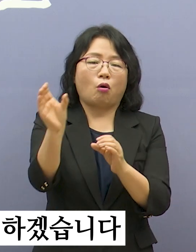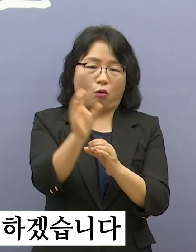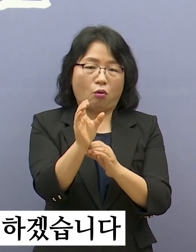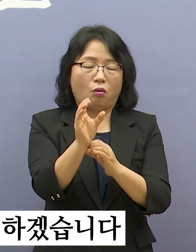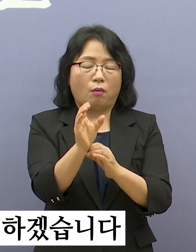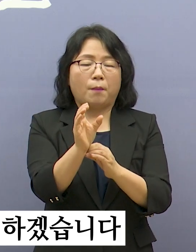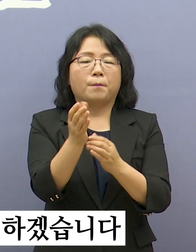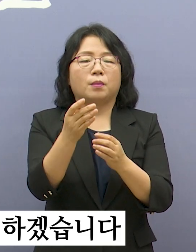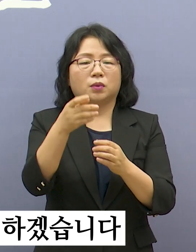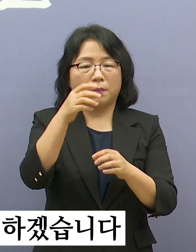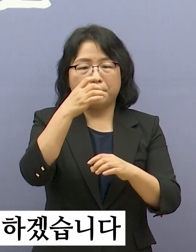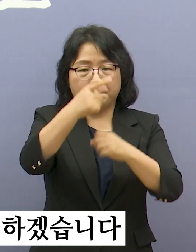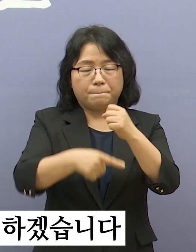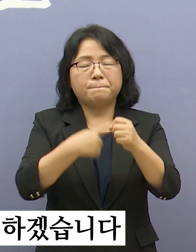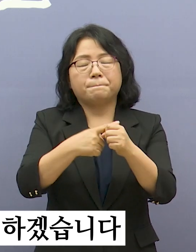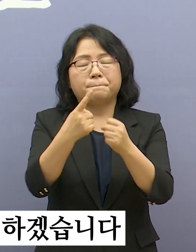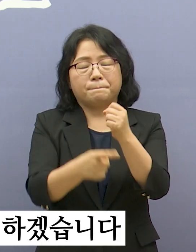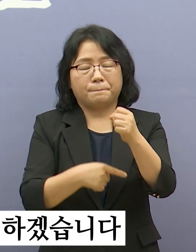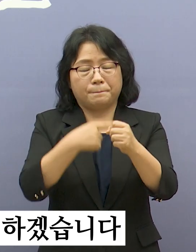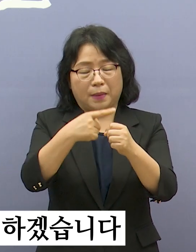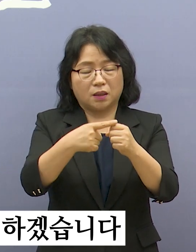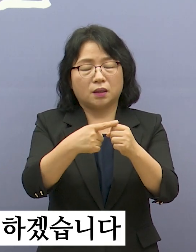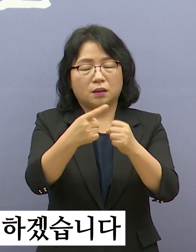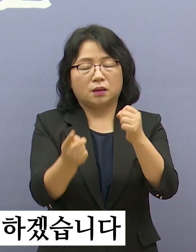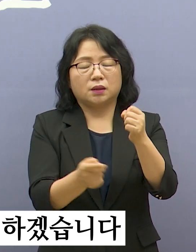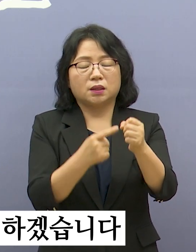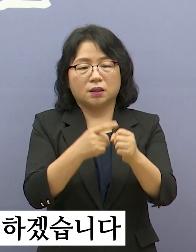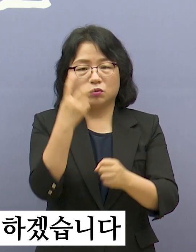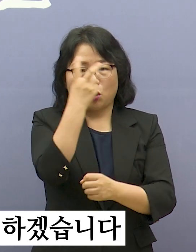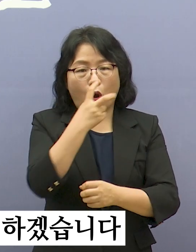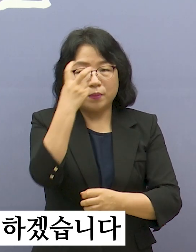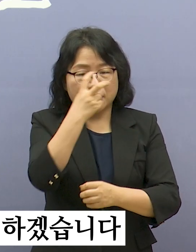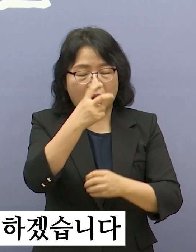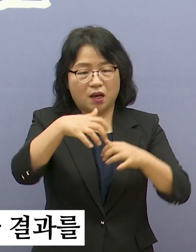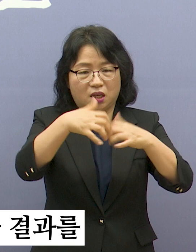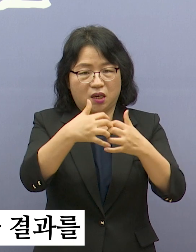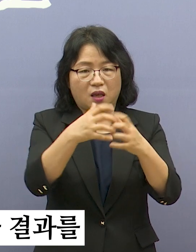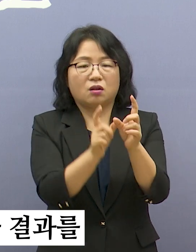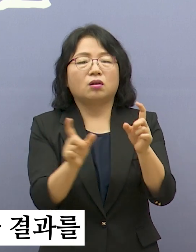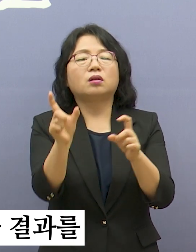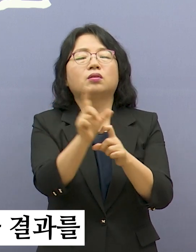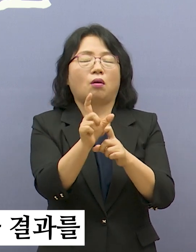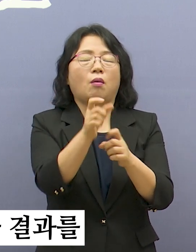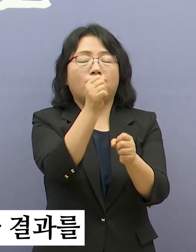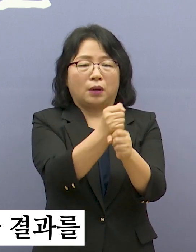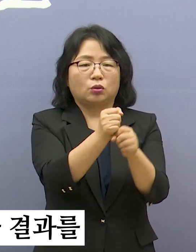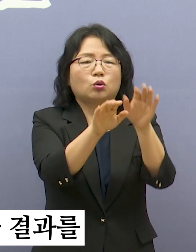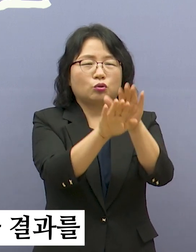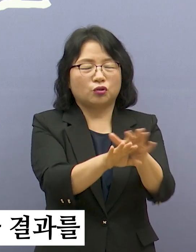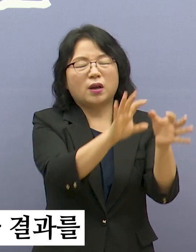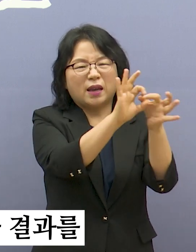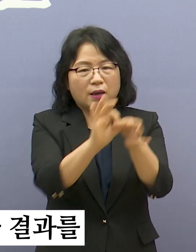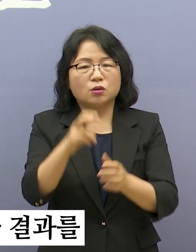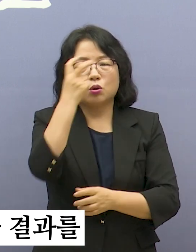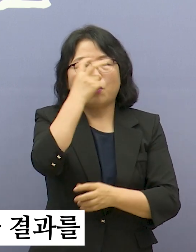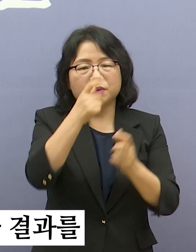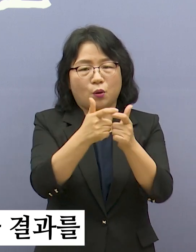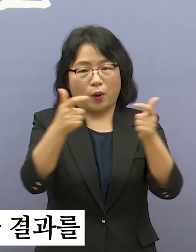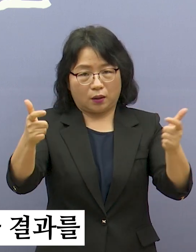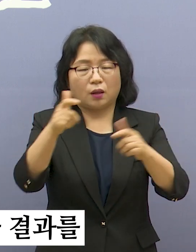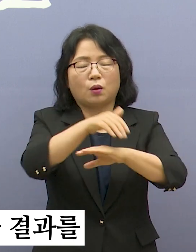모든 해역을 빈틈없이 모니터링하겠습니다. 셋째, 해수와